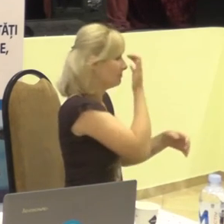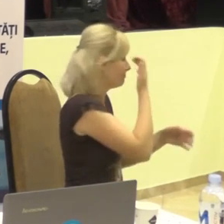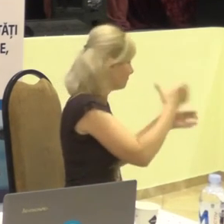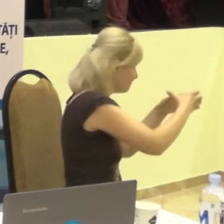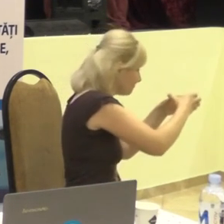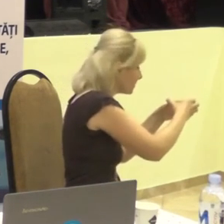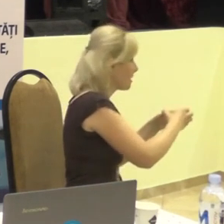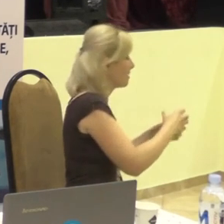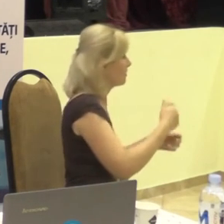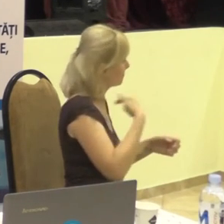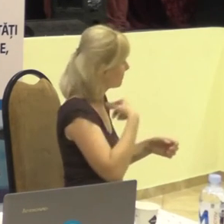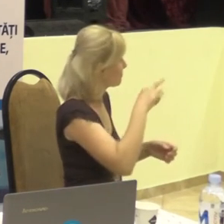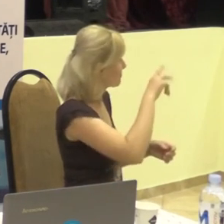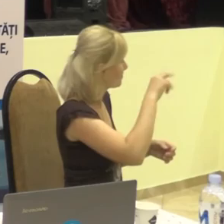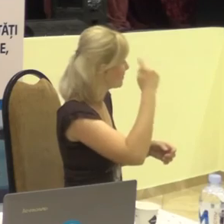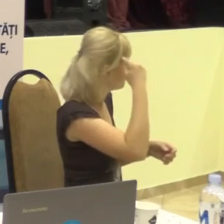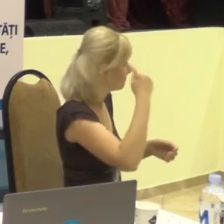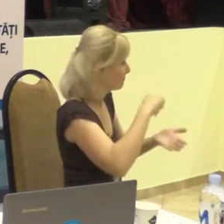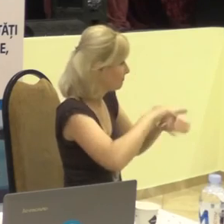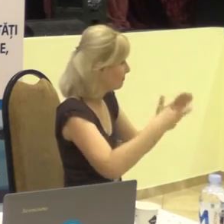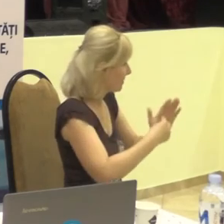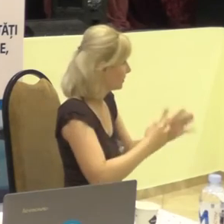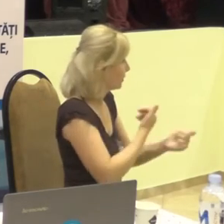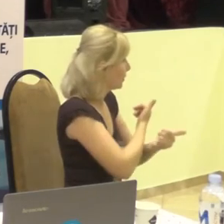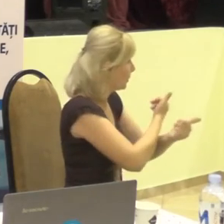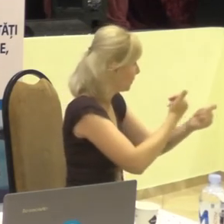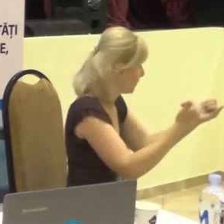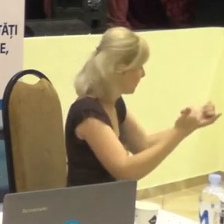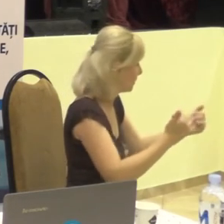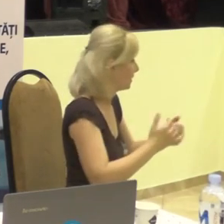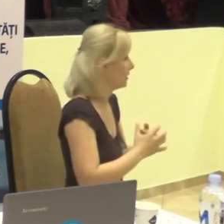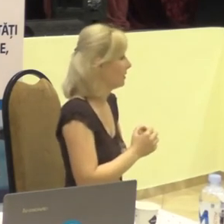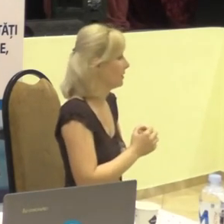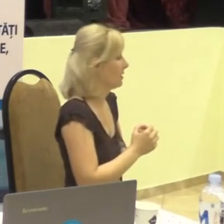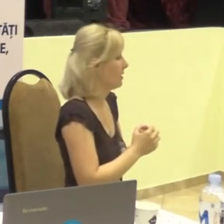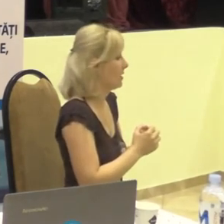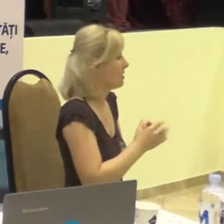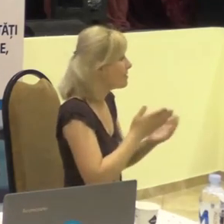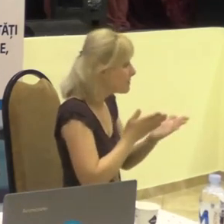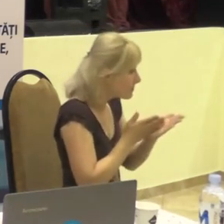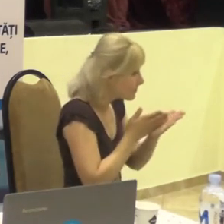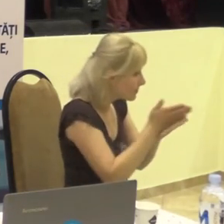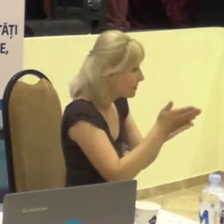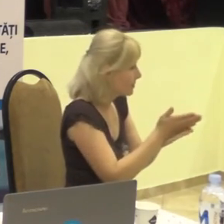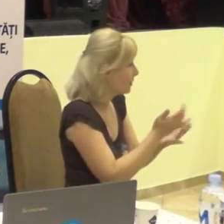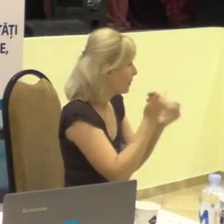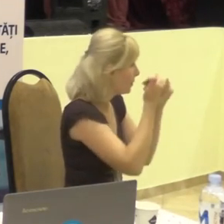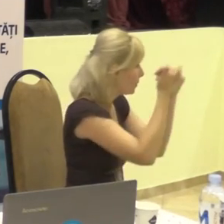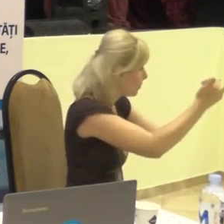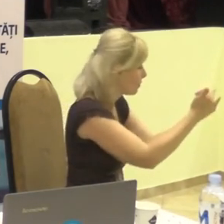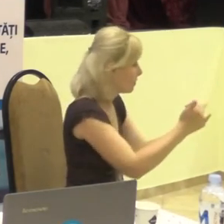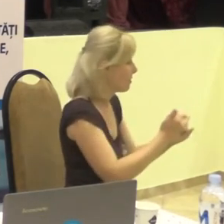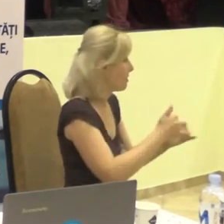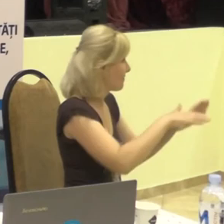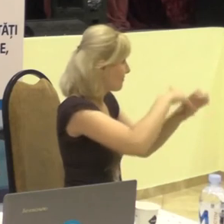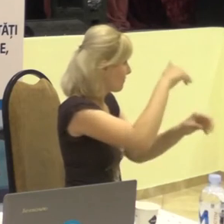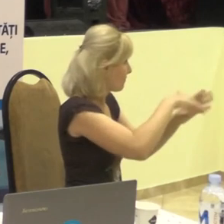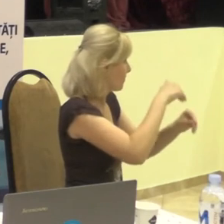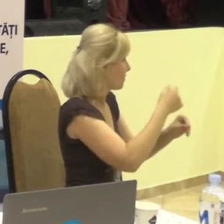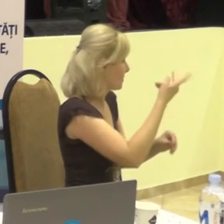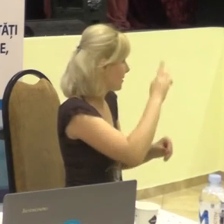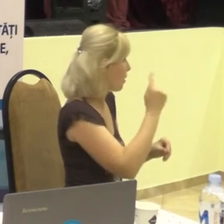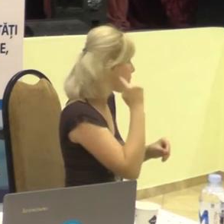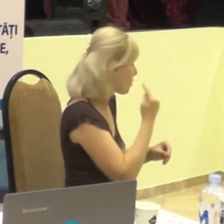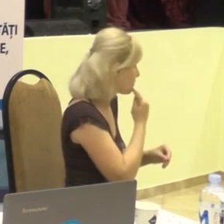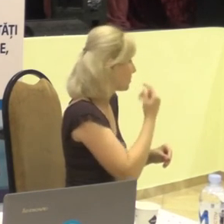dizabilități, atunci noi putem să creăm politici sociale orientate pentru incluziunea legătorilor cu